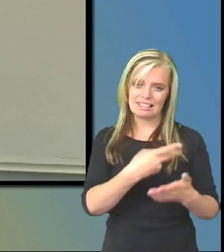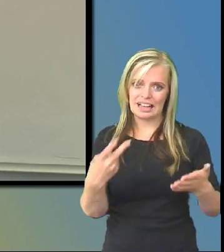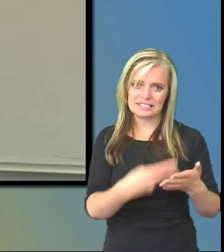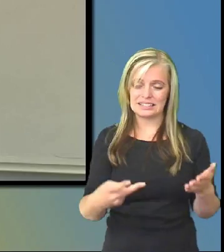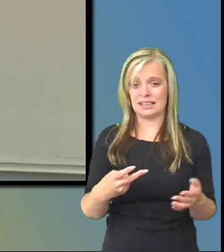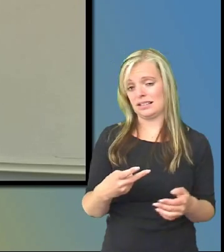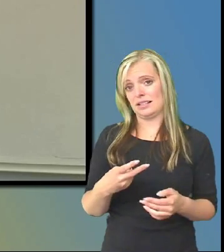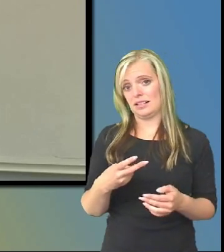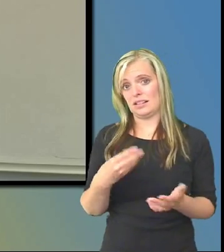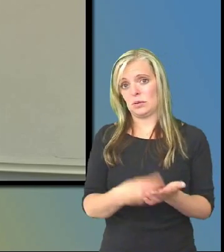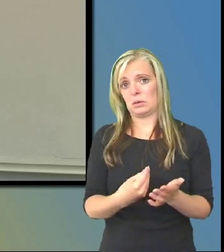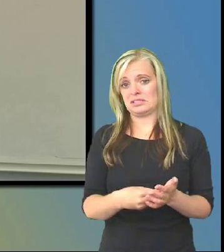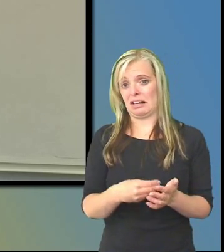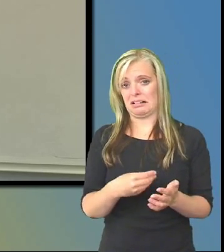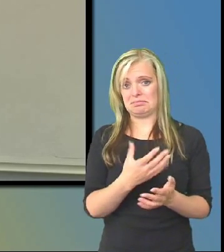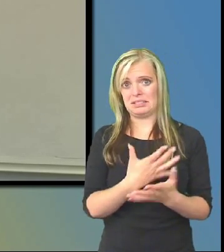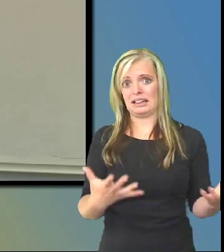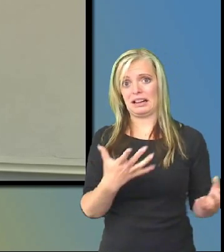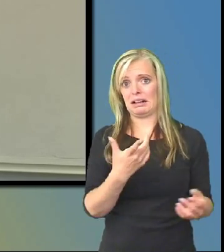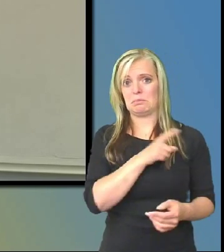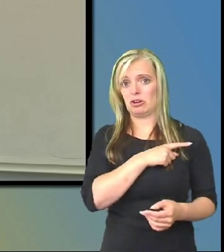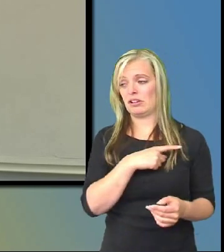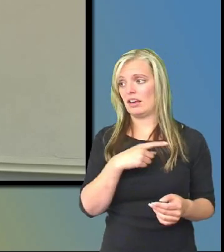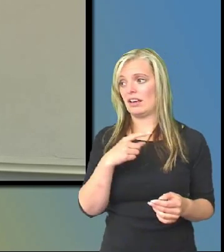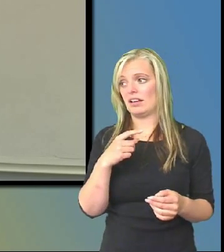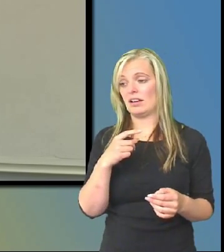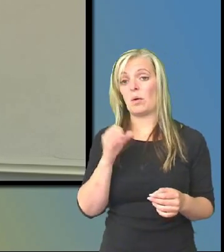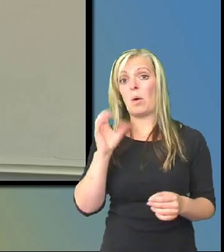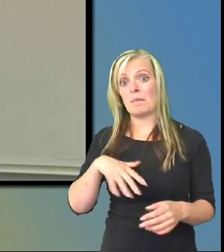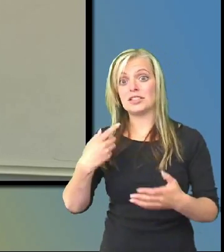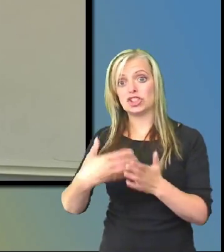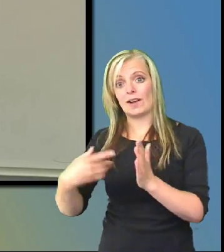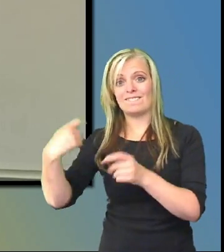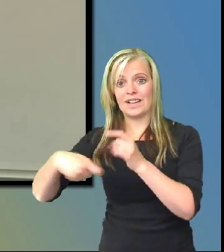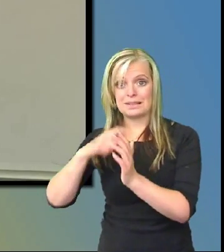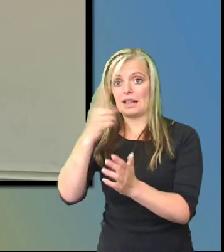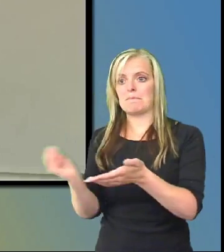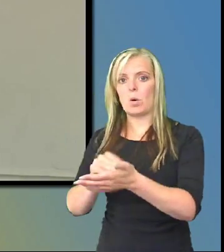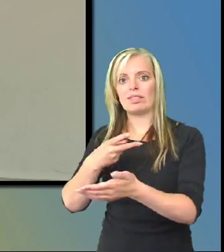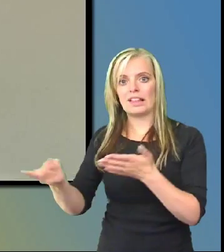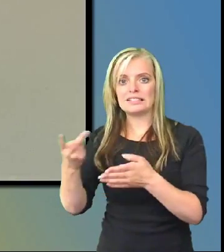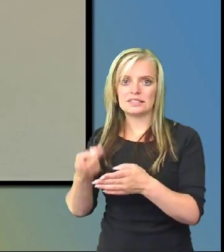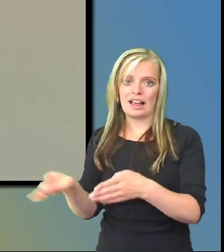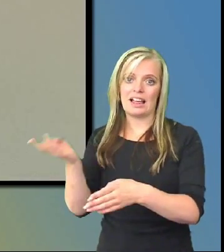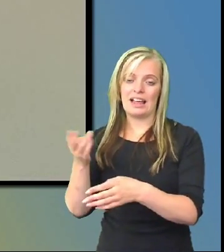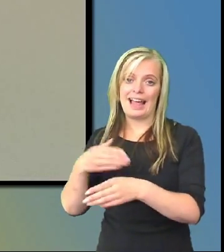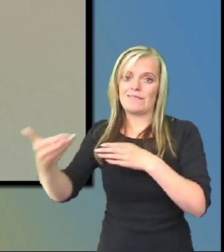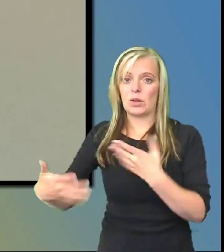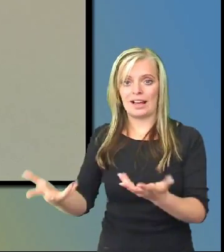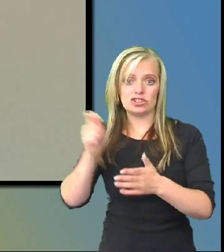här vanlig svensk undertextning. filmtextning som det heter. Då har man ju helt mest någonting som Google kan leta i. Så då har man ju sökbart.